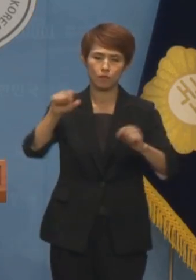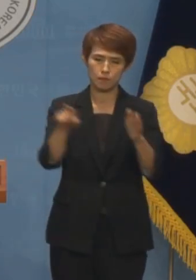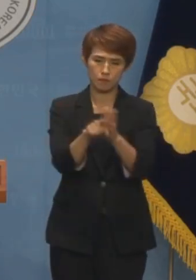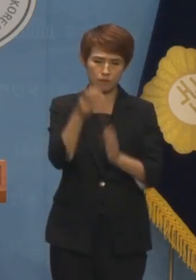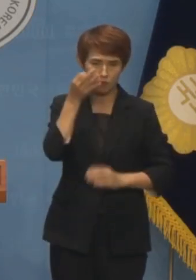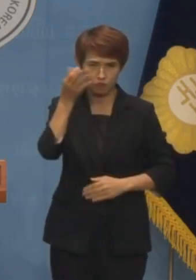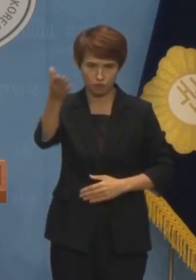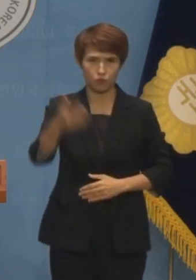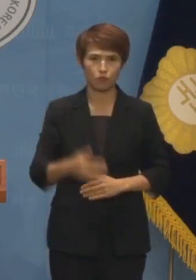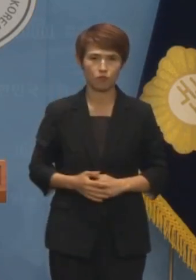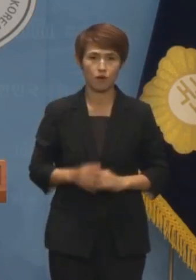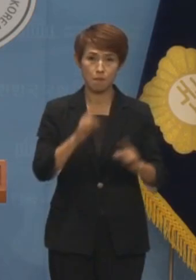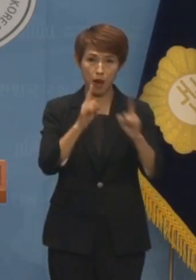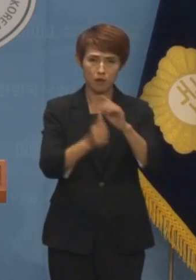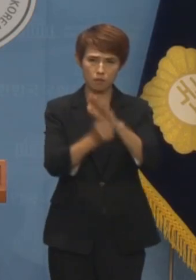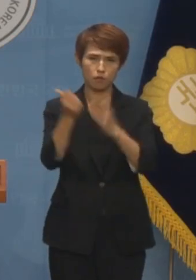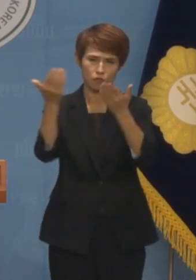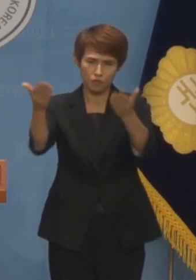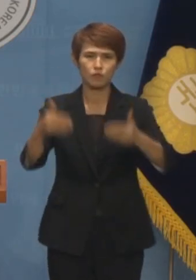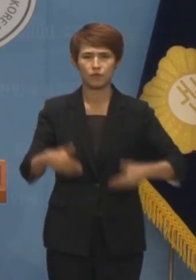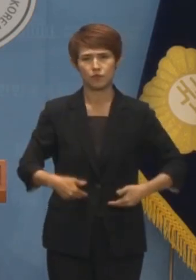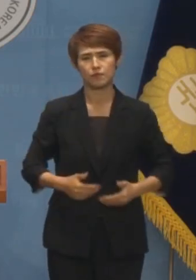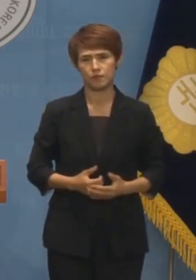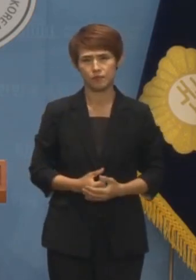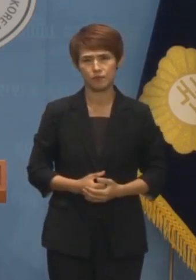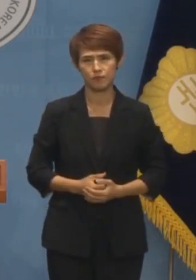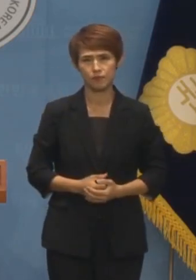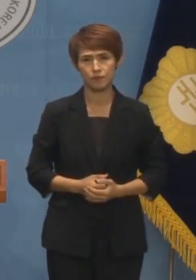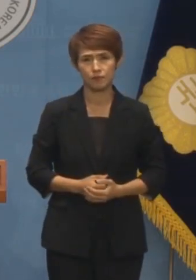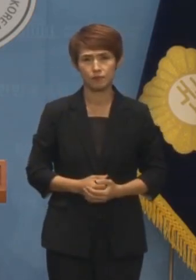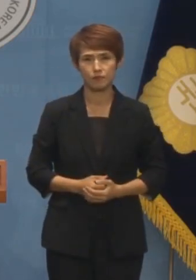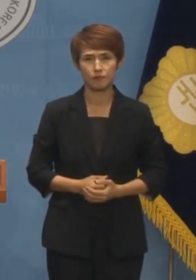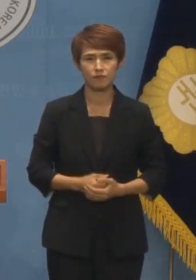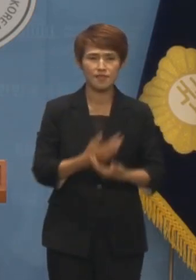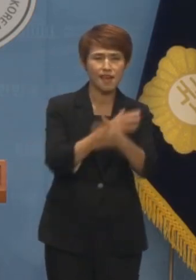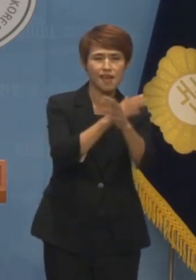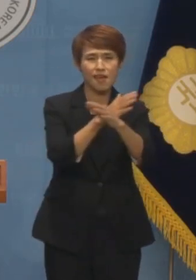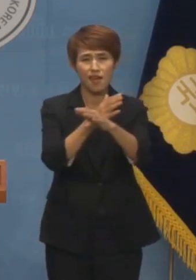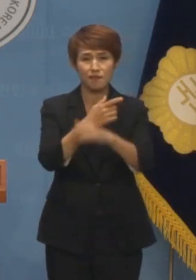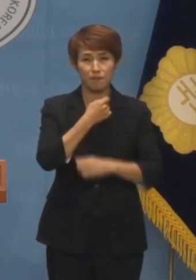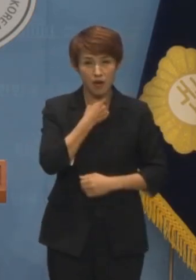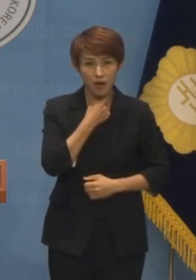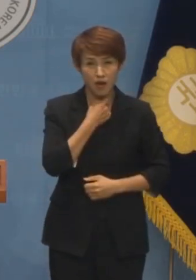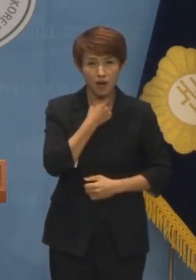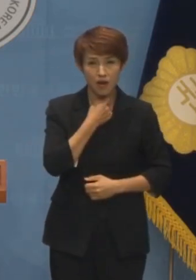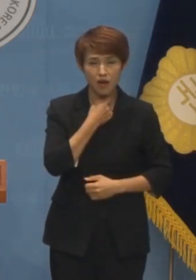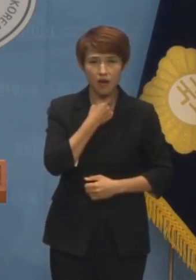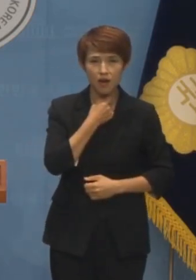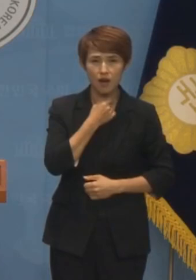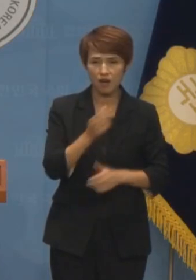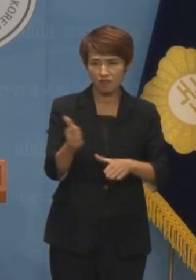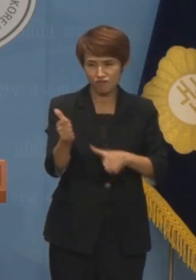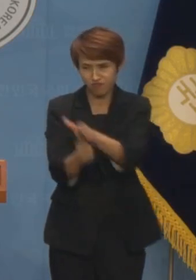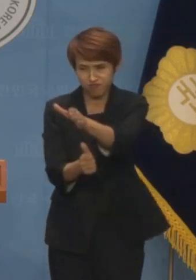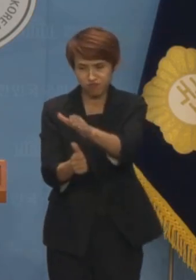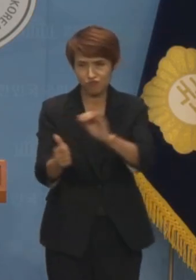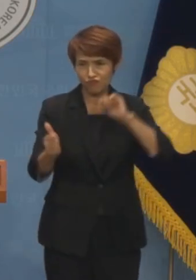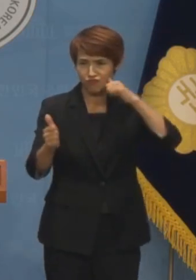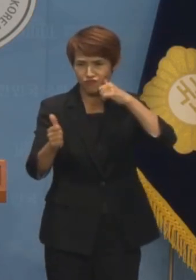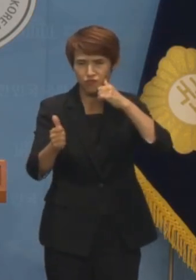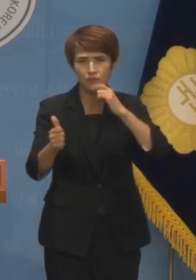말로 희망을 줘야 합니다. 웃자는 이야기를 하려면 남을 죽이고 조롱하는